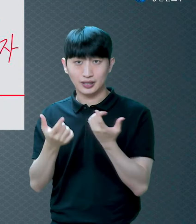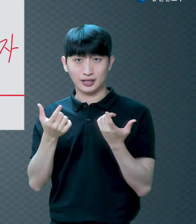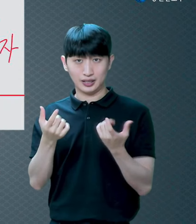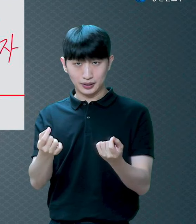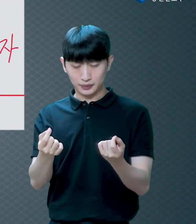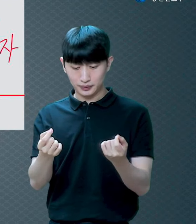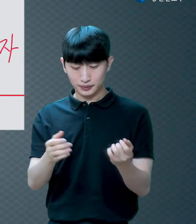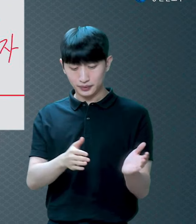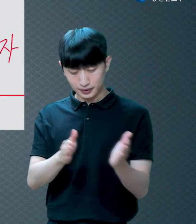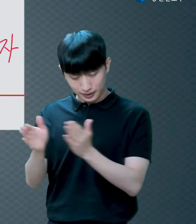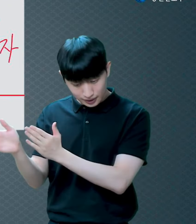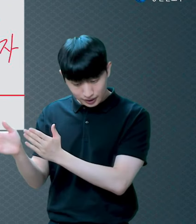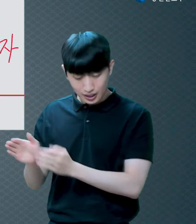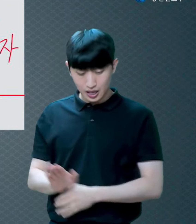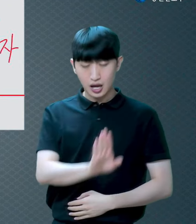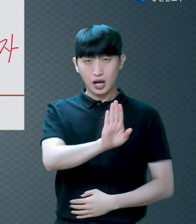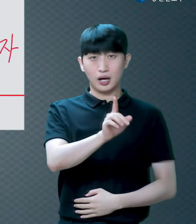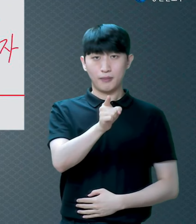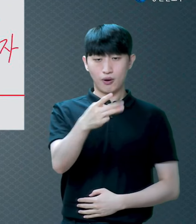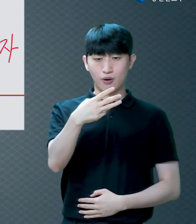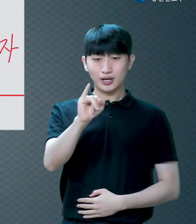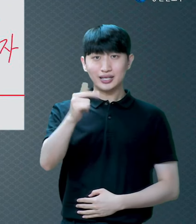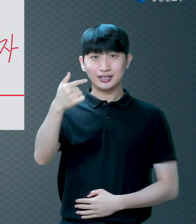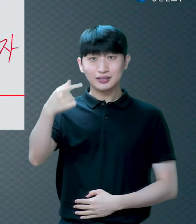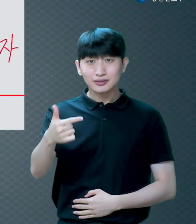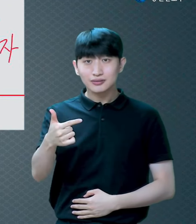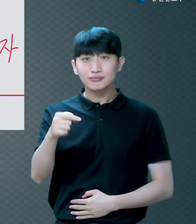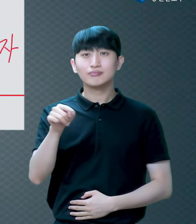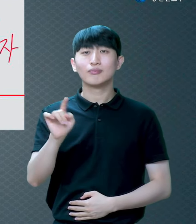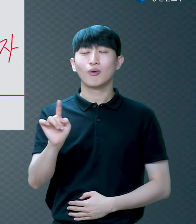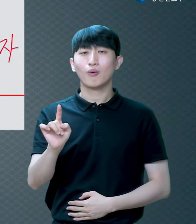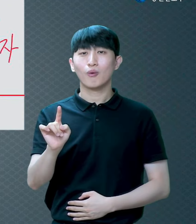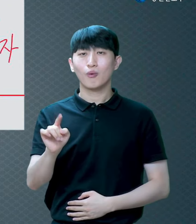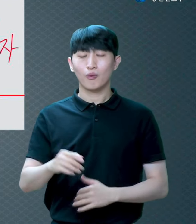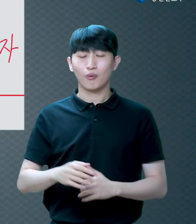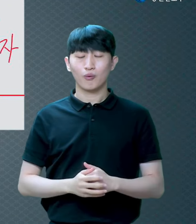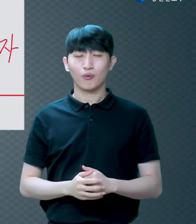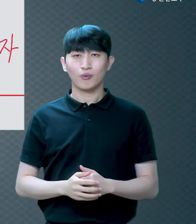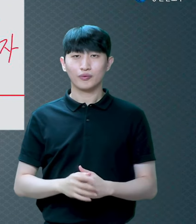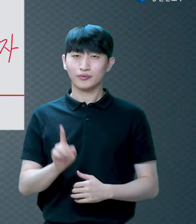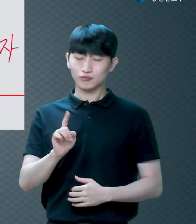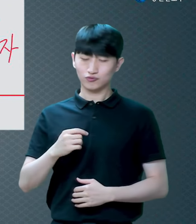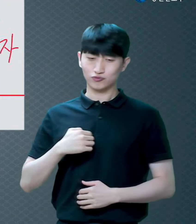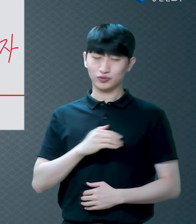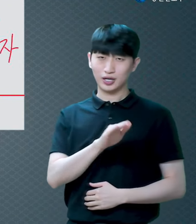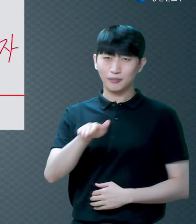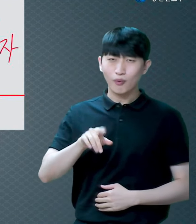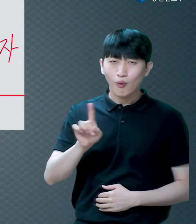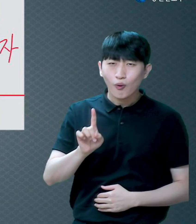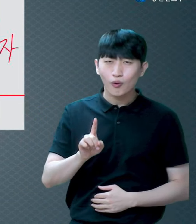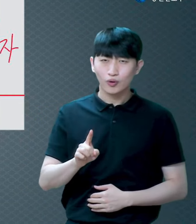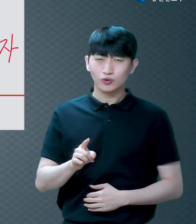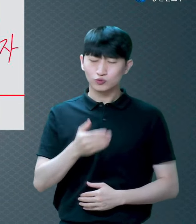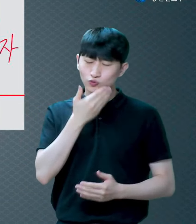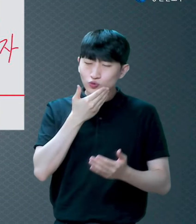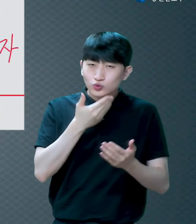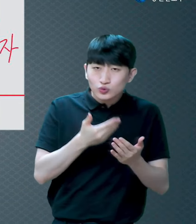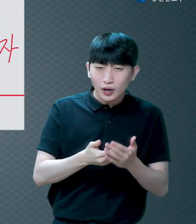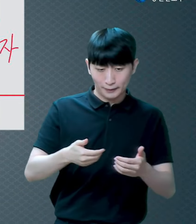무엇을 버릴 때 내게 필요한 것 그리고 소중한 것은 버리지 않죠